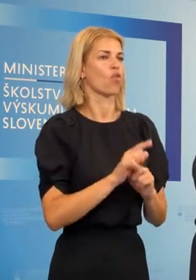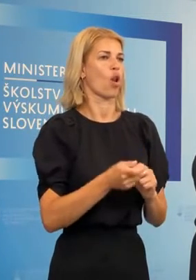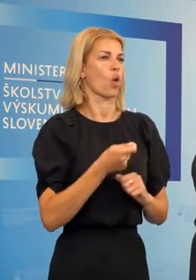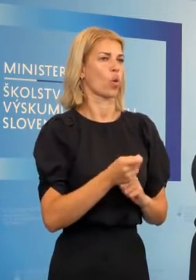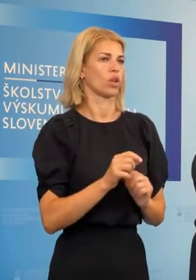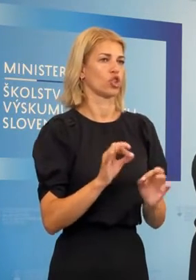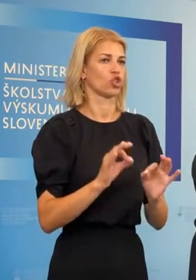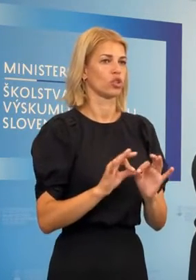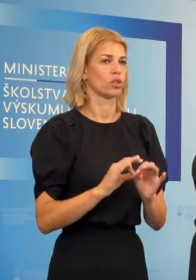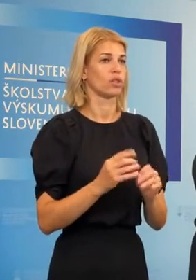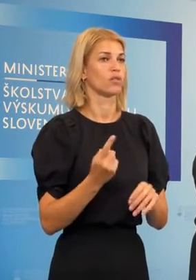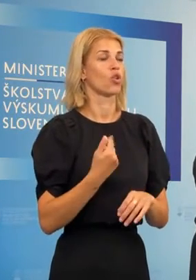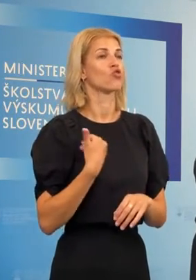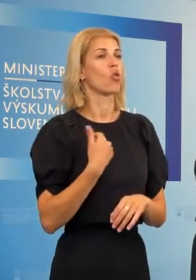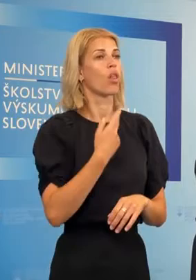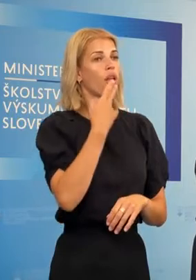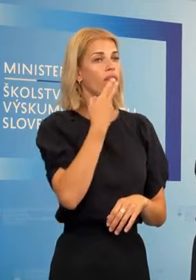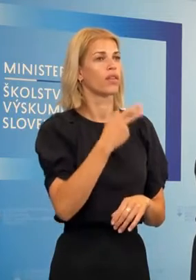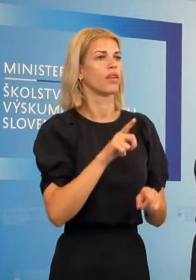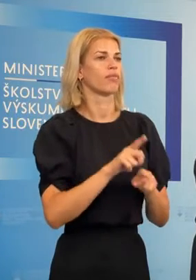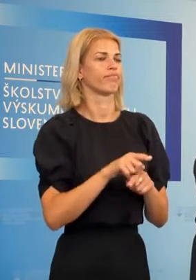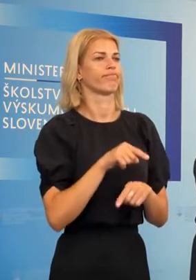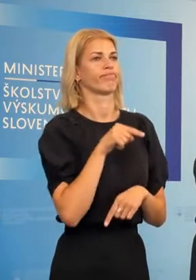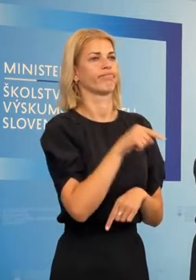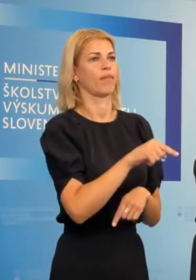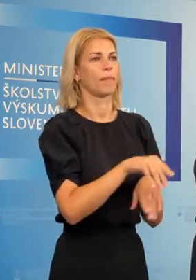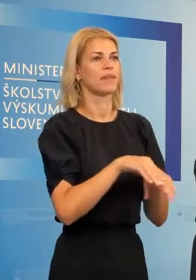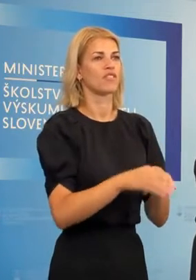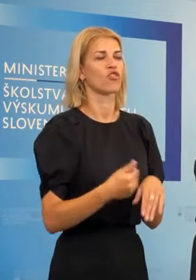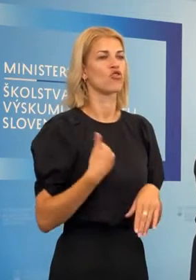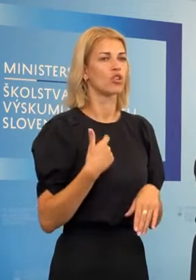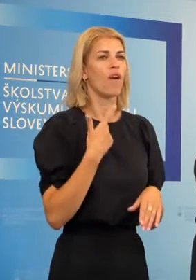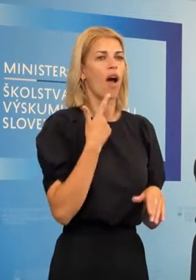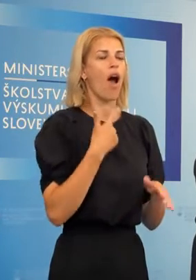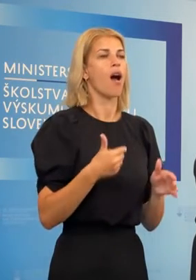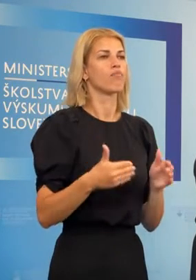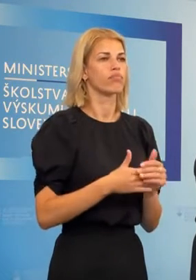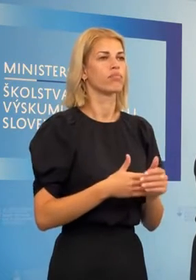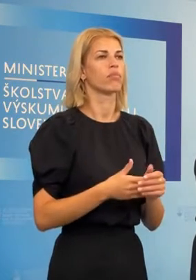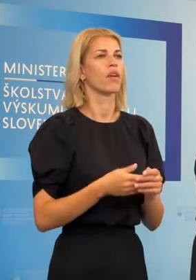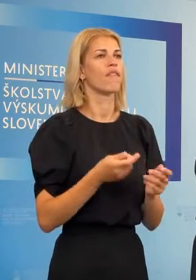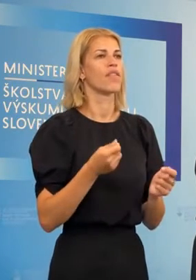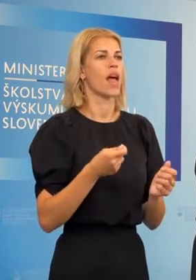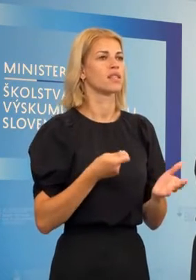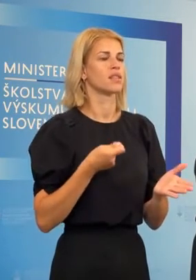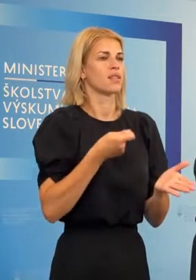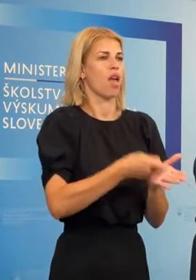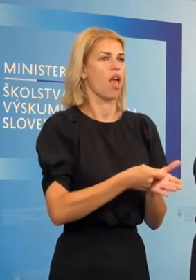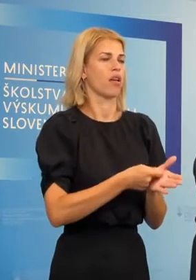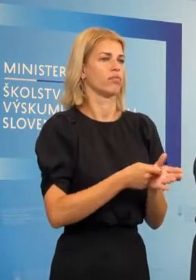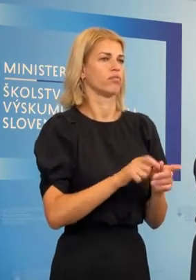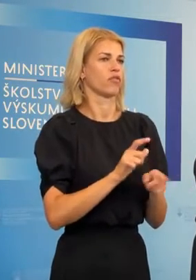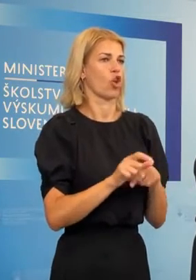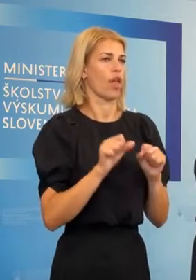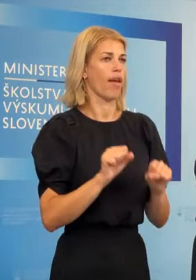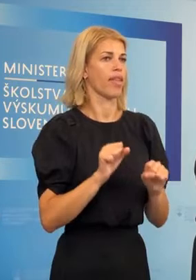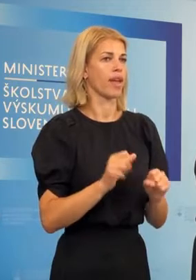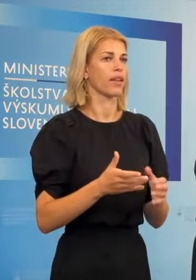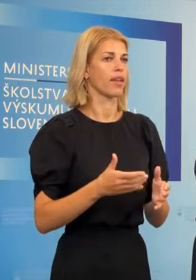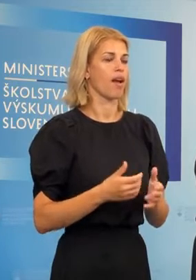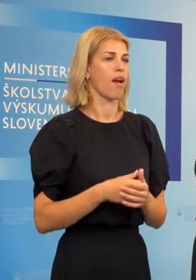školy hovoria a ukazujú teda zasa na ministerstvo školstva, že by potrebovali nejaké dofinancovanie na tieto energie. Tak možno, že